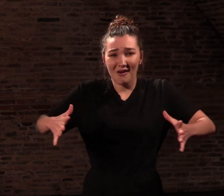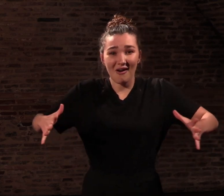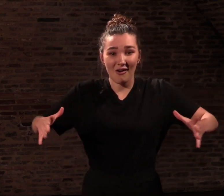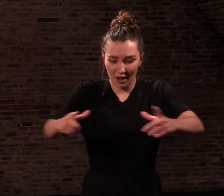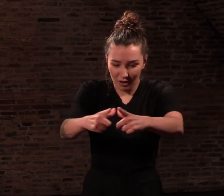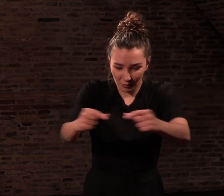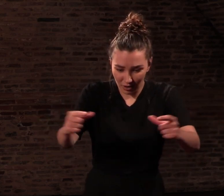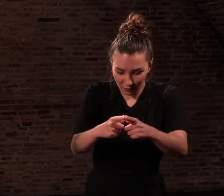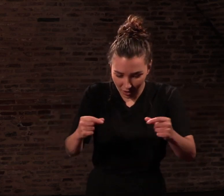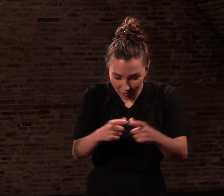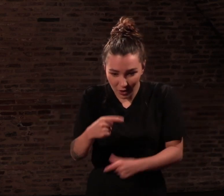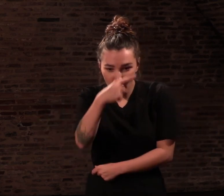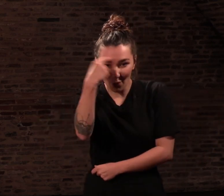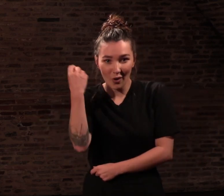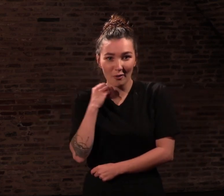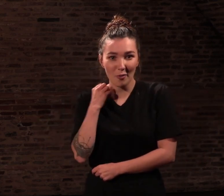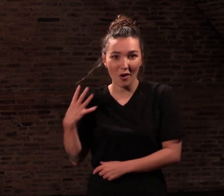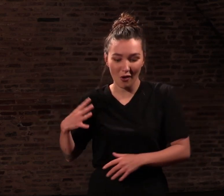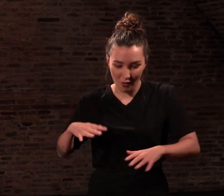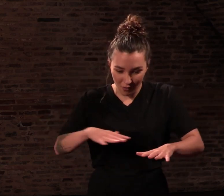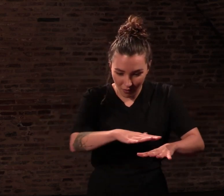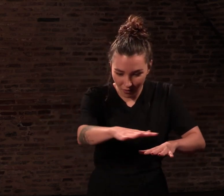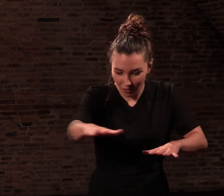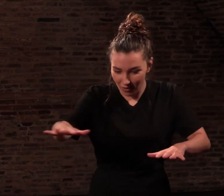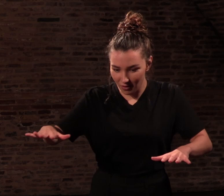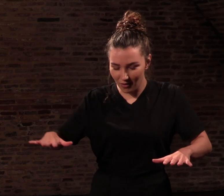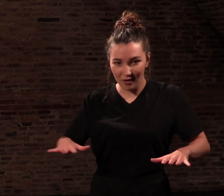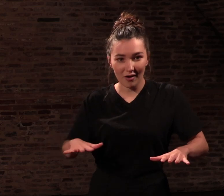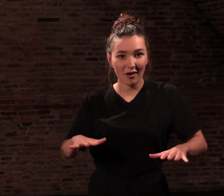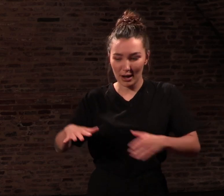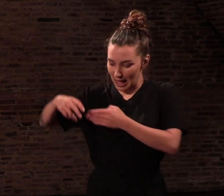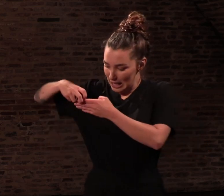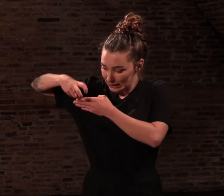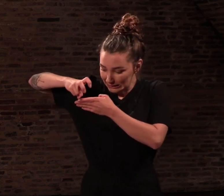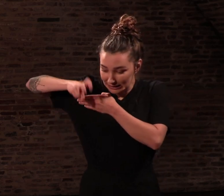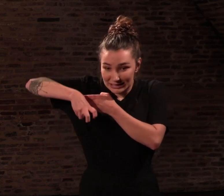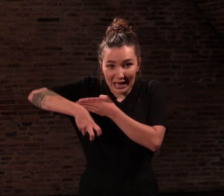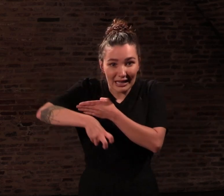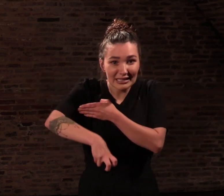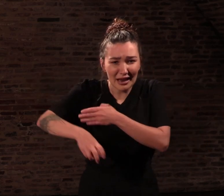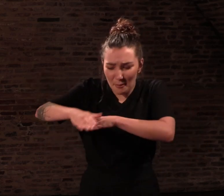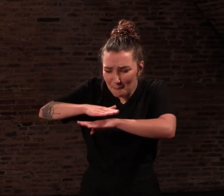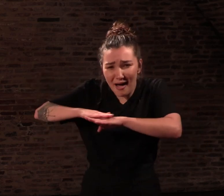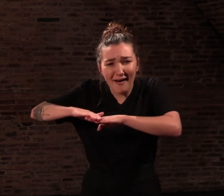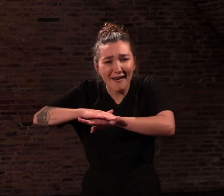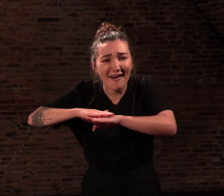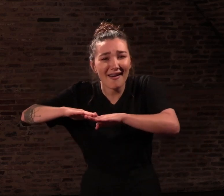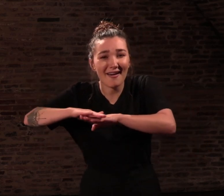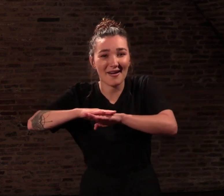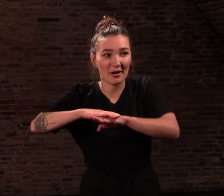de dalles noires et blanches, je revois l'escalier de marbre éclairé par la verrière et